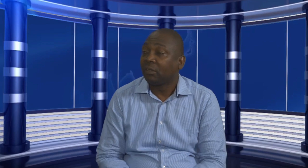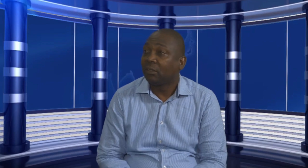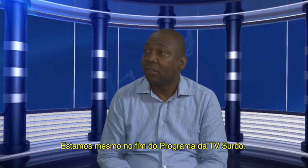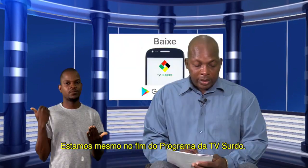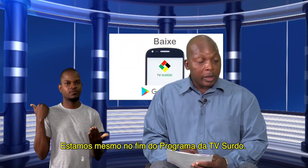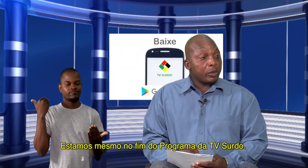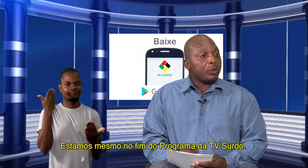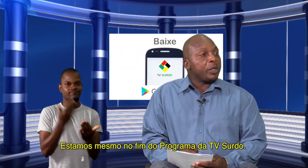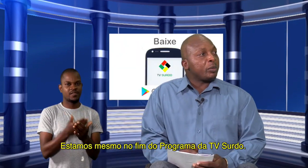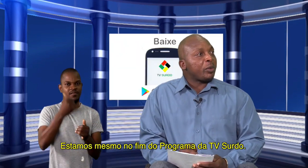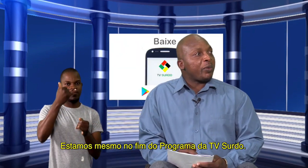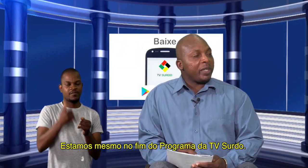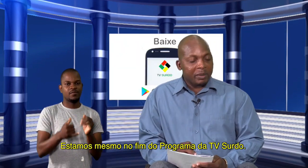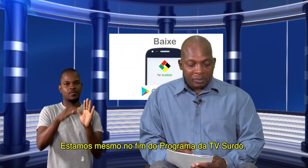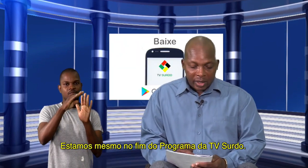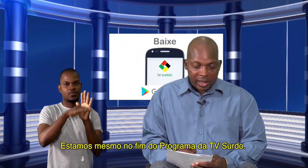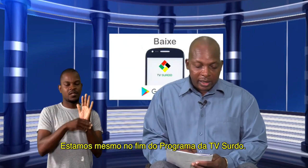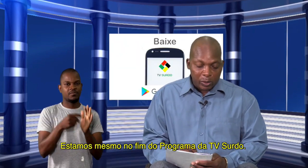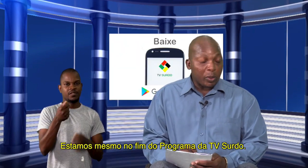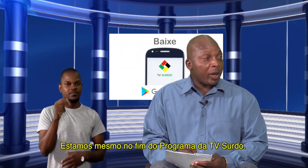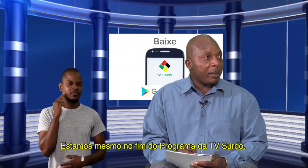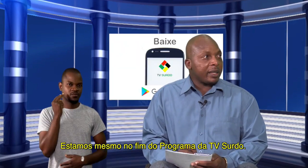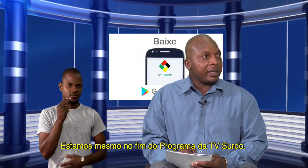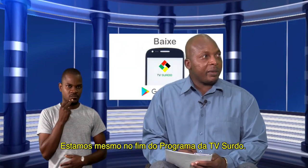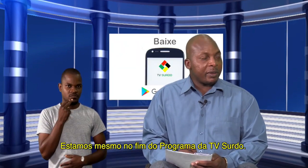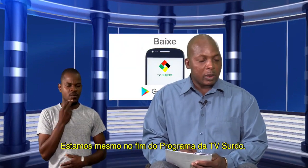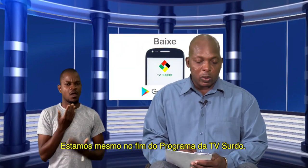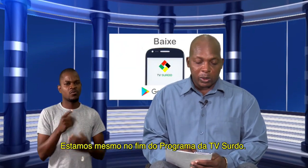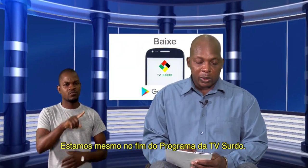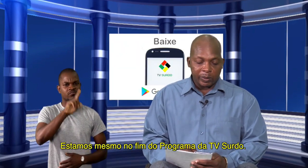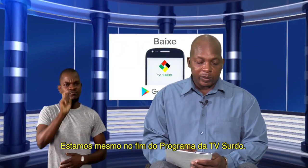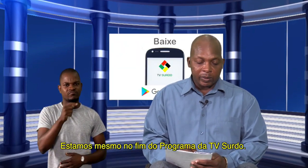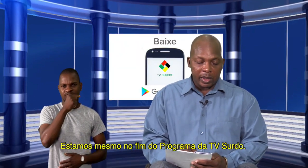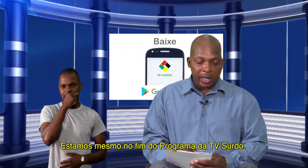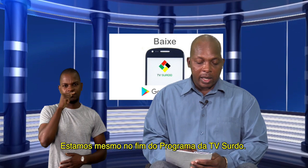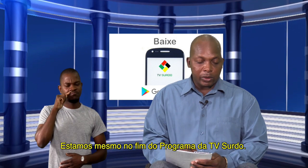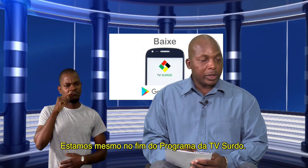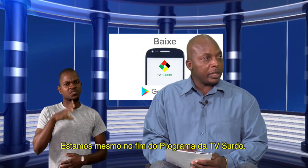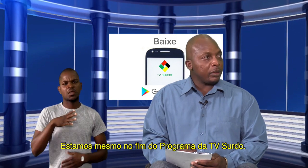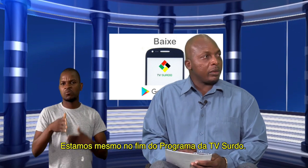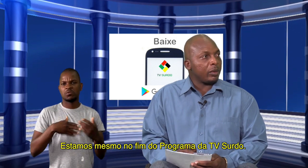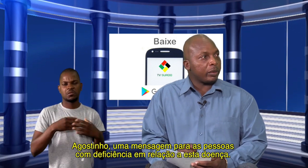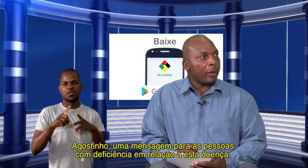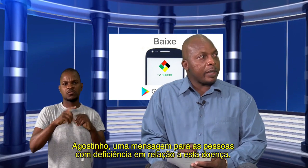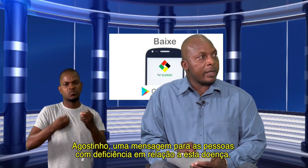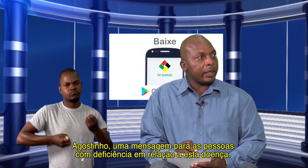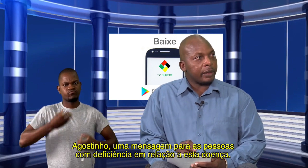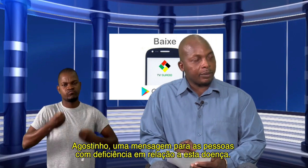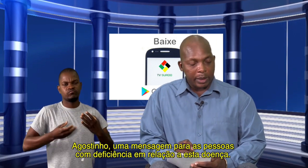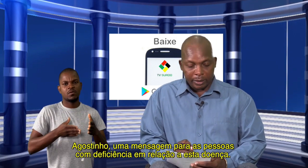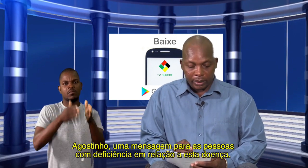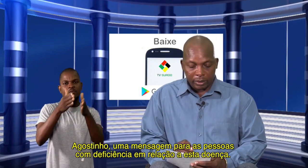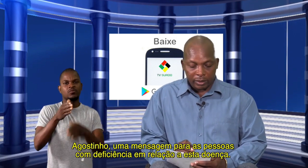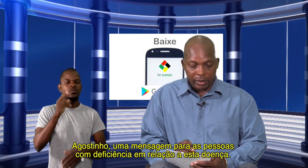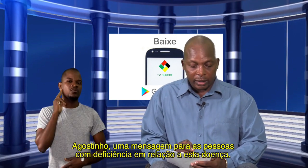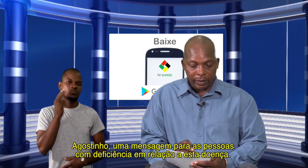Estamos mesmo no fim do programa da TV surda. Agostinho, última mensagem para as pessoas com deficiência